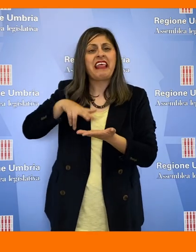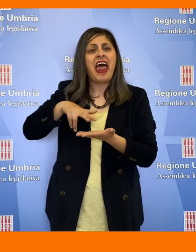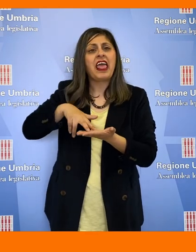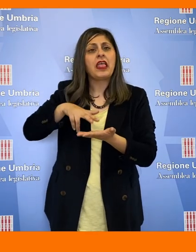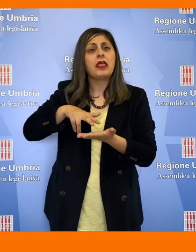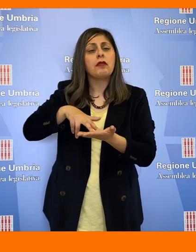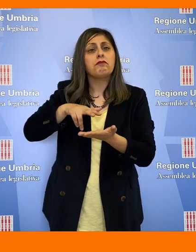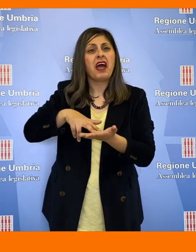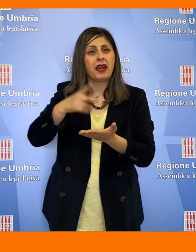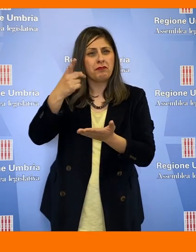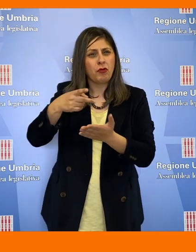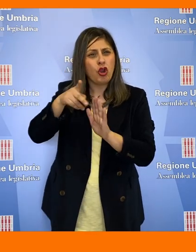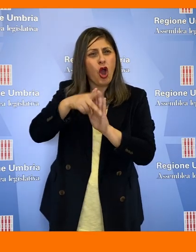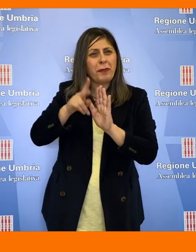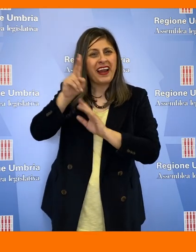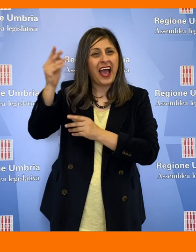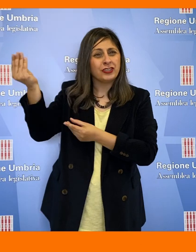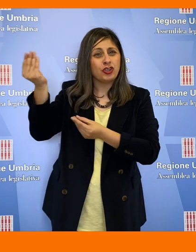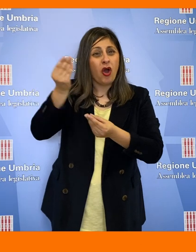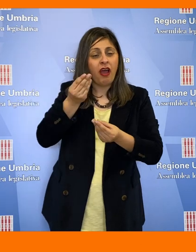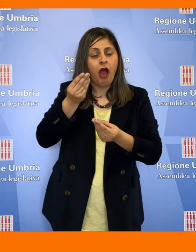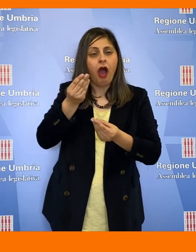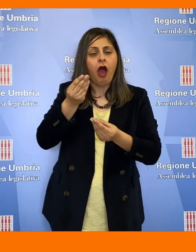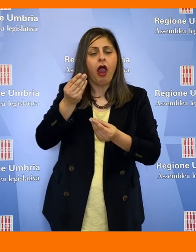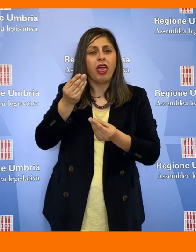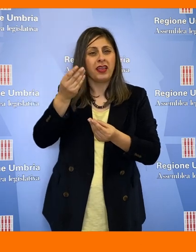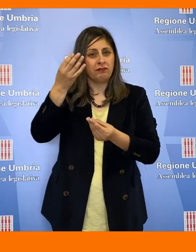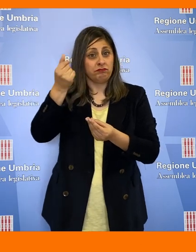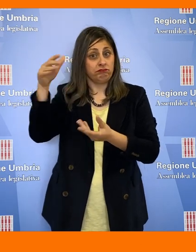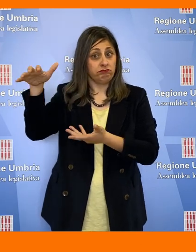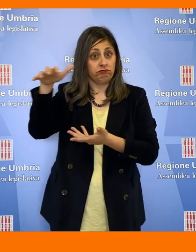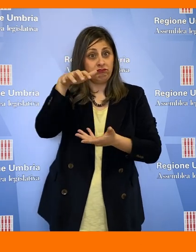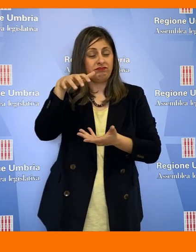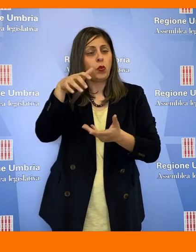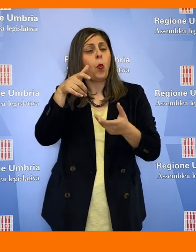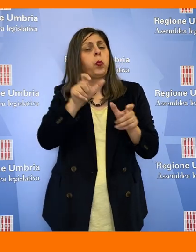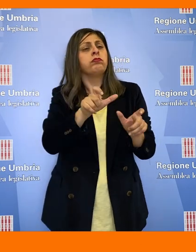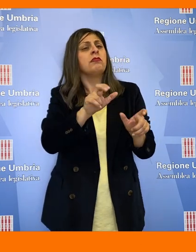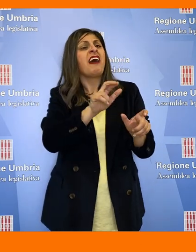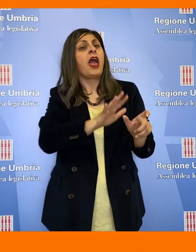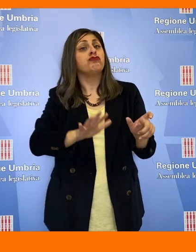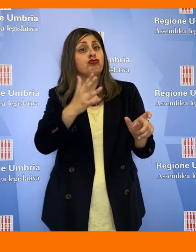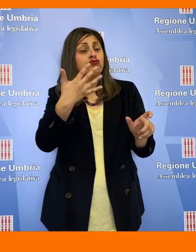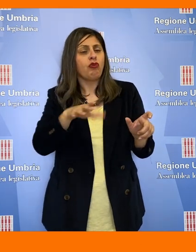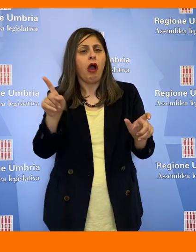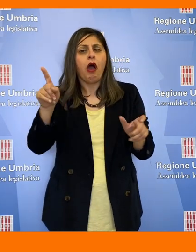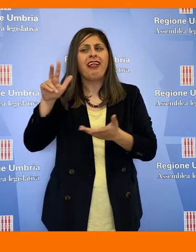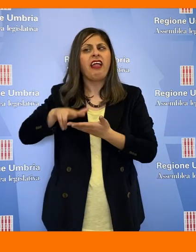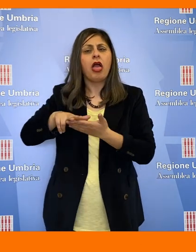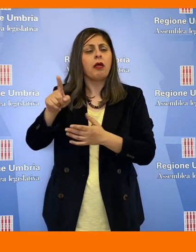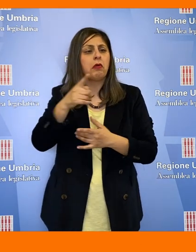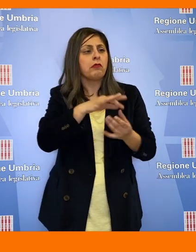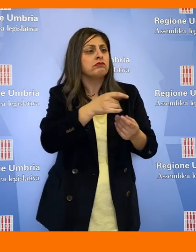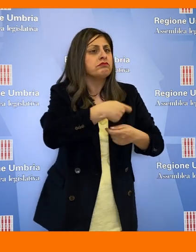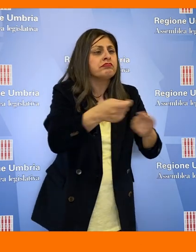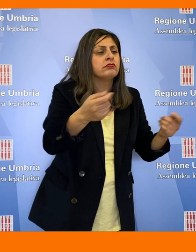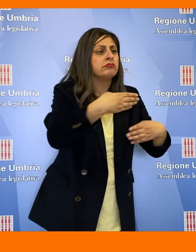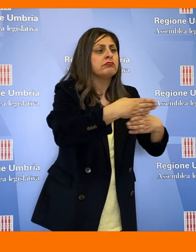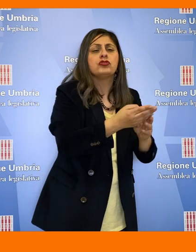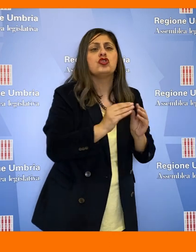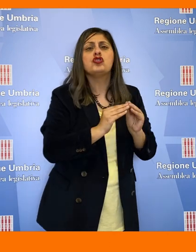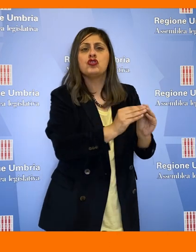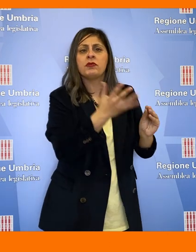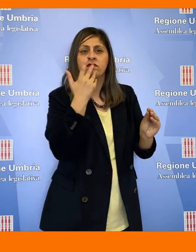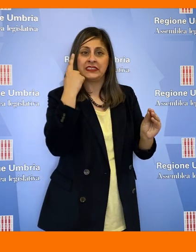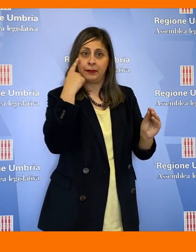adottate in recepimento delle norme nazionali che hanno destinato specifiche risorse economiche alla Regione e come queste siano state